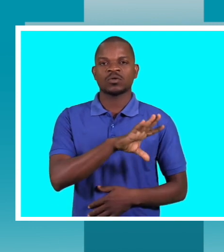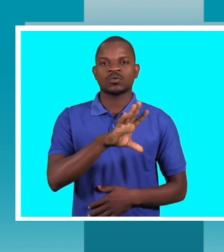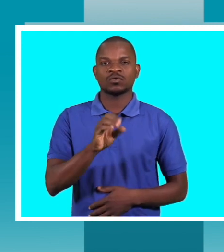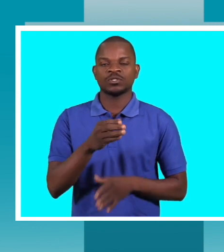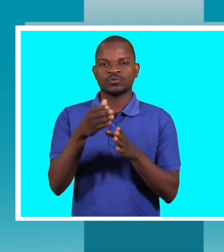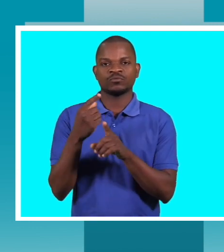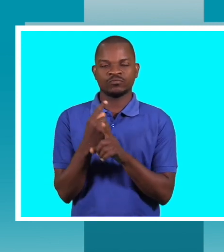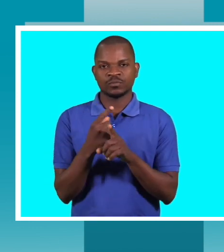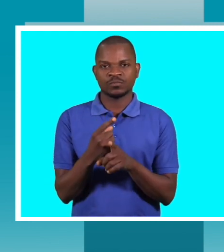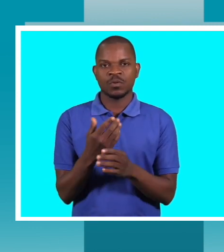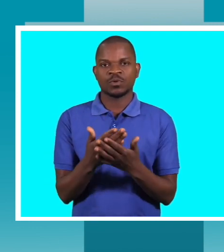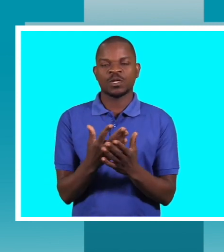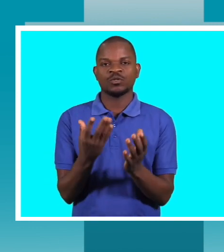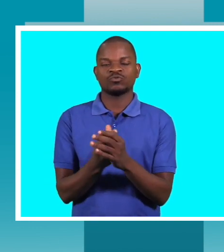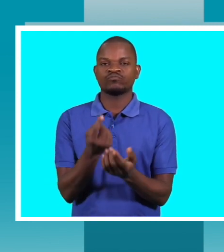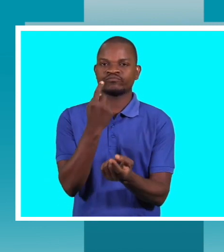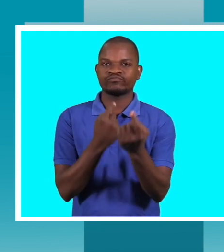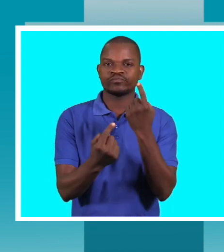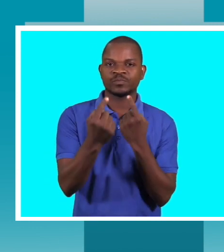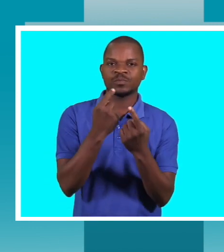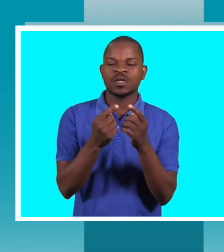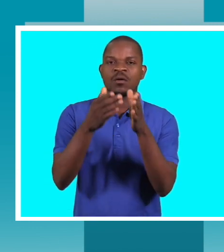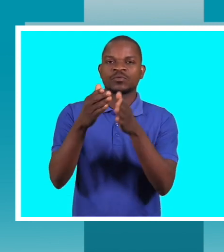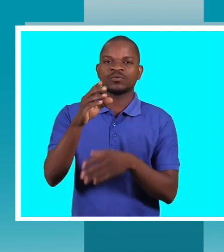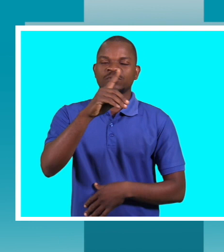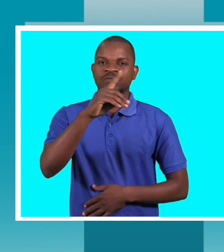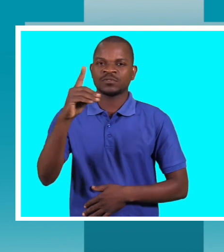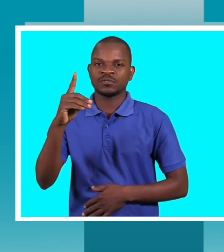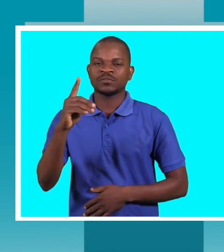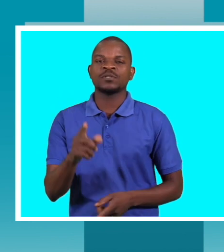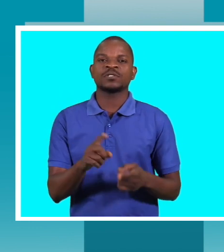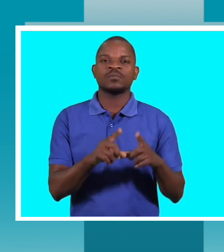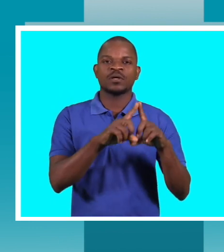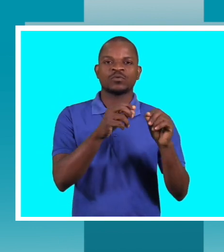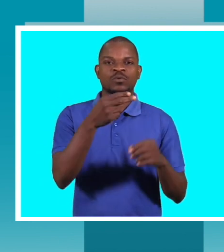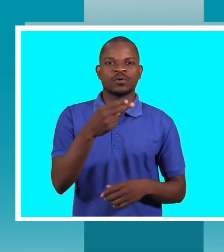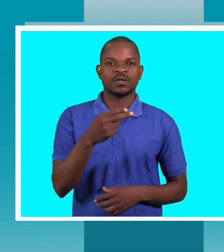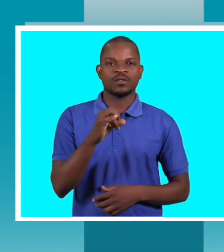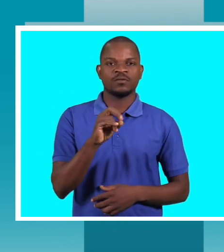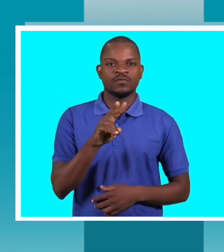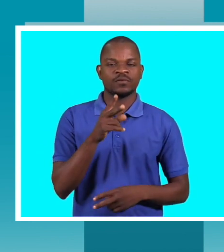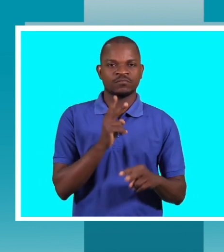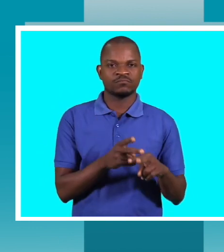durante esses minutos falamos sobre a pessoa com deficiência também sobre o HIV são várias